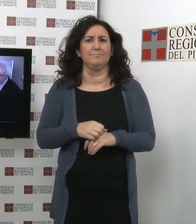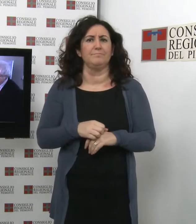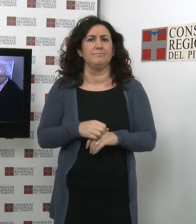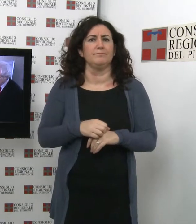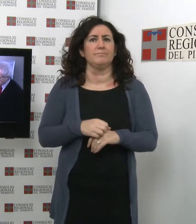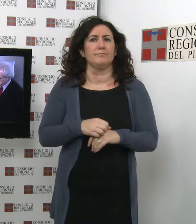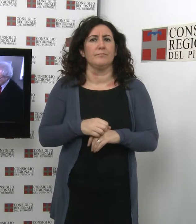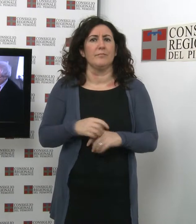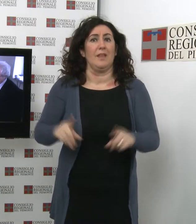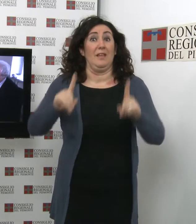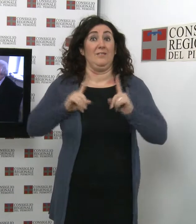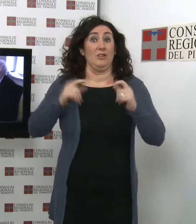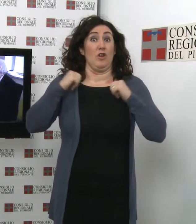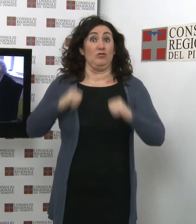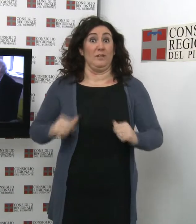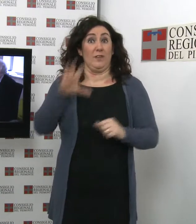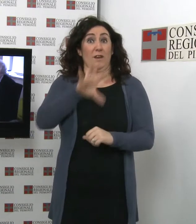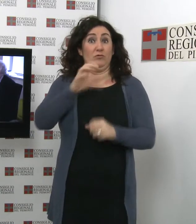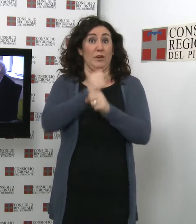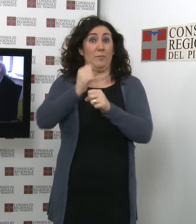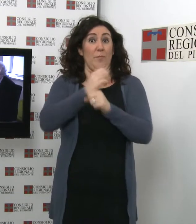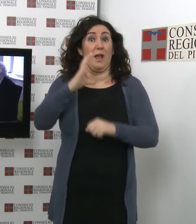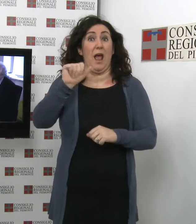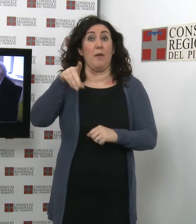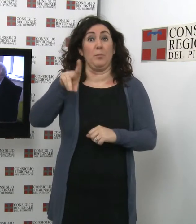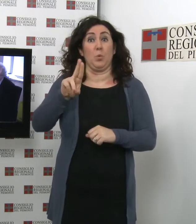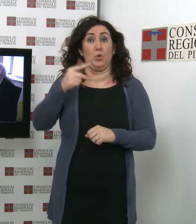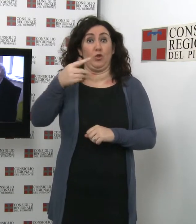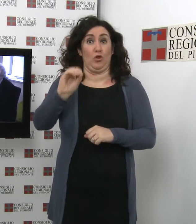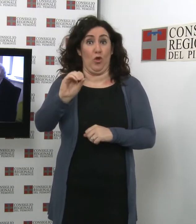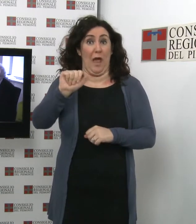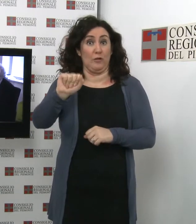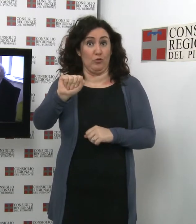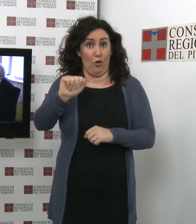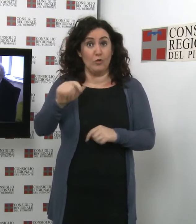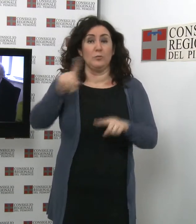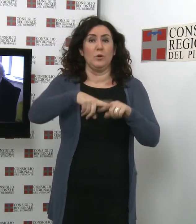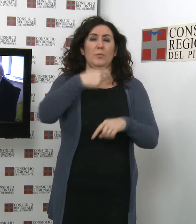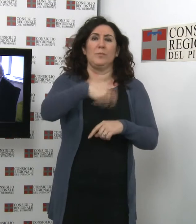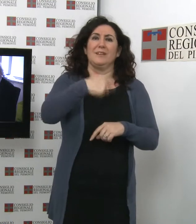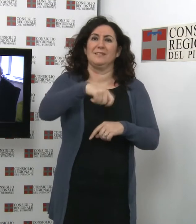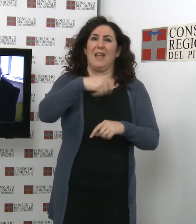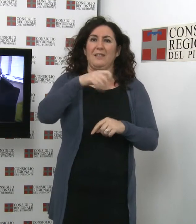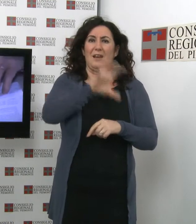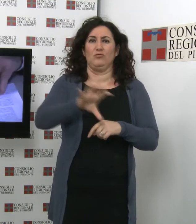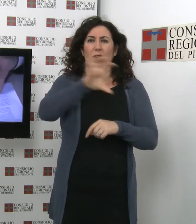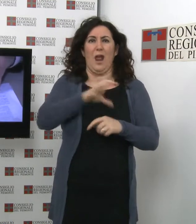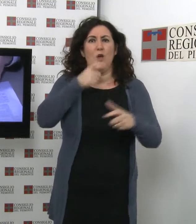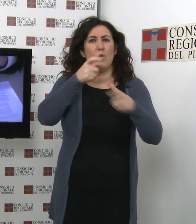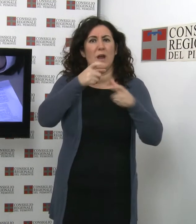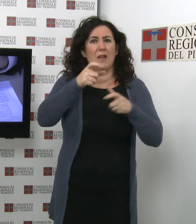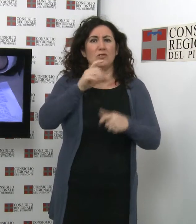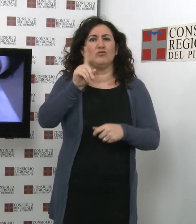Il difensore civico della regione Piemonte, Antonio Caputo, e il presidente del Comitato regionale per le comunicazioni, Bruno Geraci, hanno